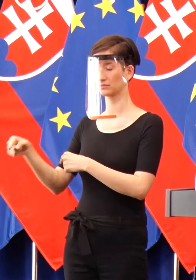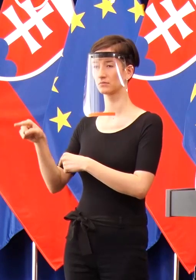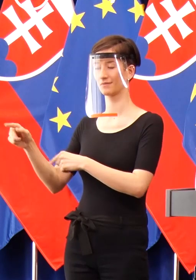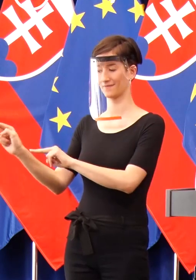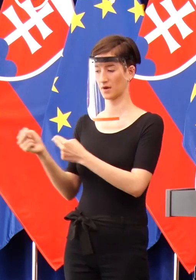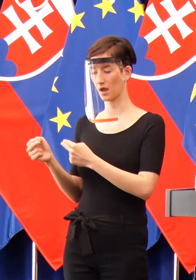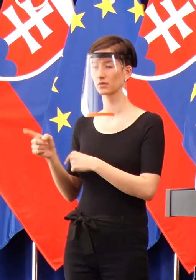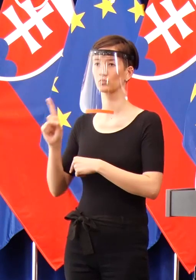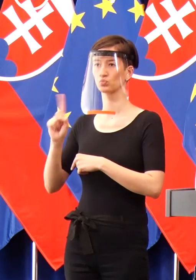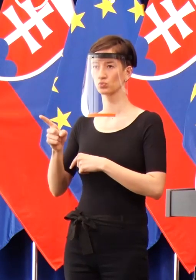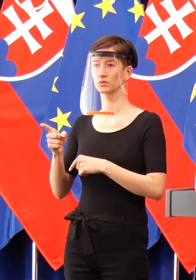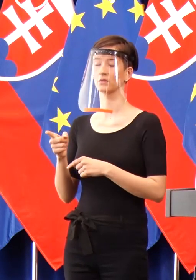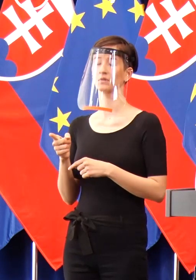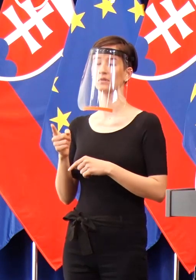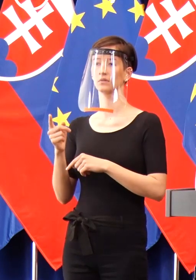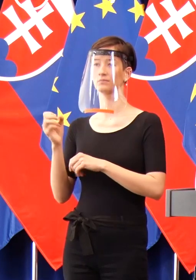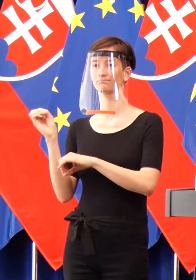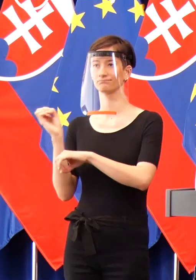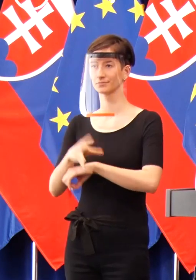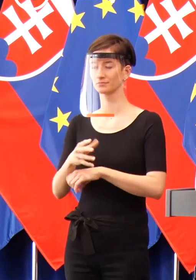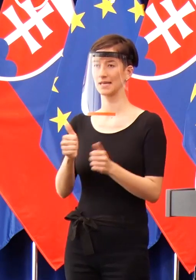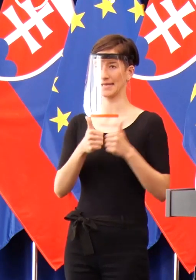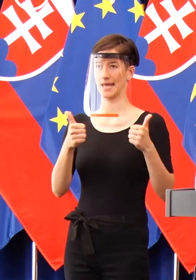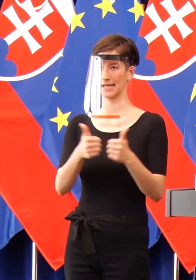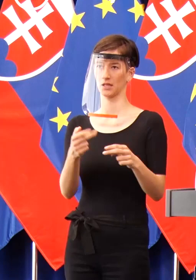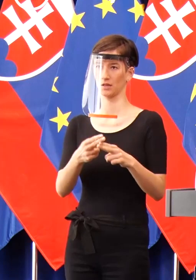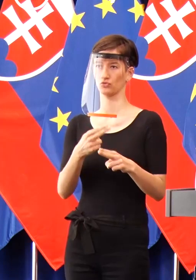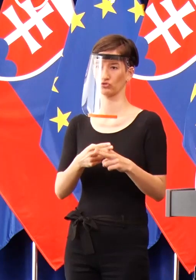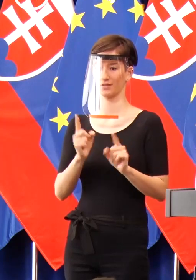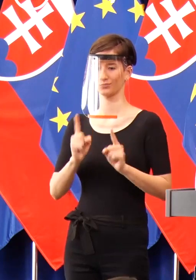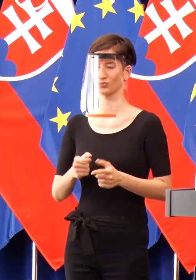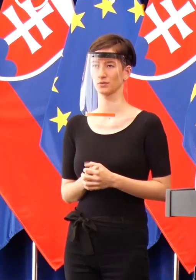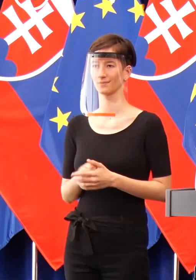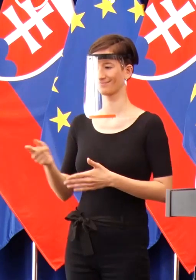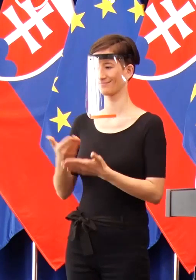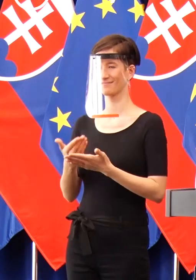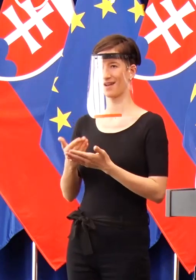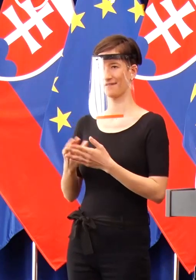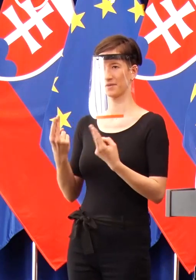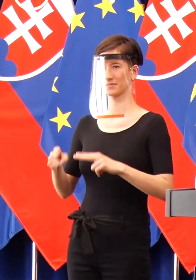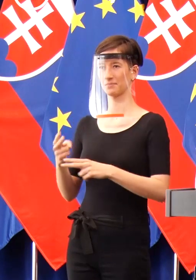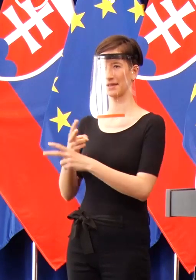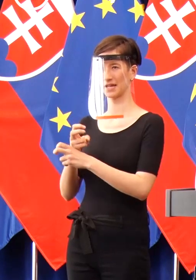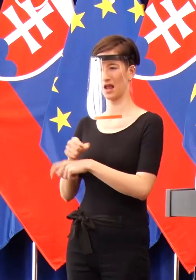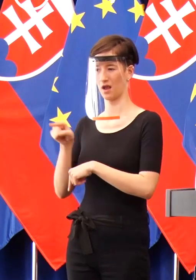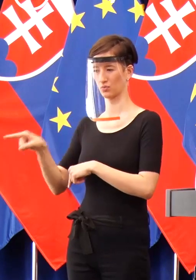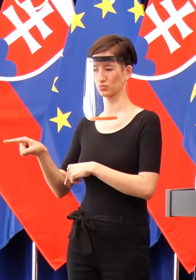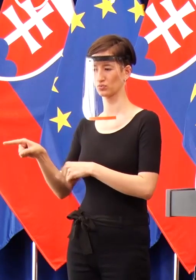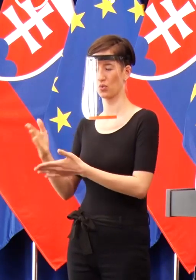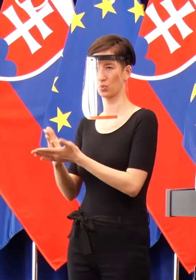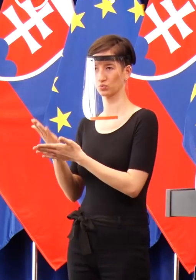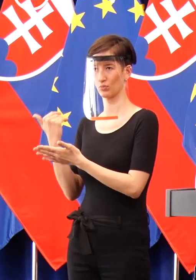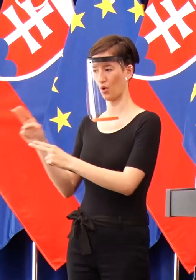cestovali, boli pozitívne testovaní. A tých sme vlastne poslali do štátnej karantény, hoci ešte neexistovala na to pečiatka.